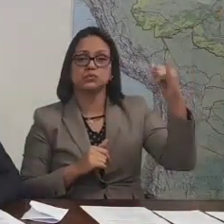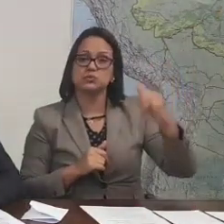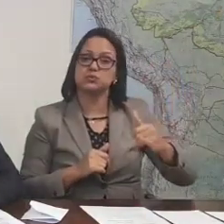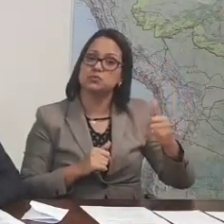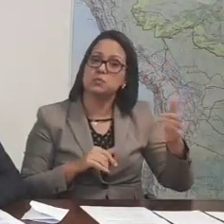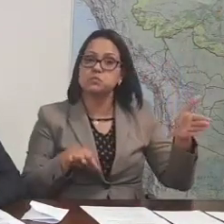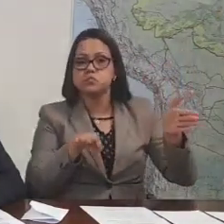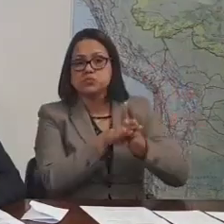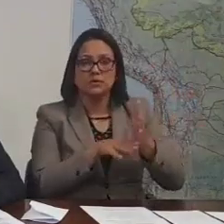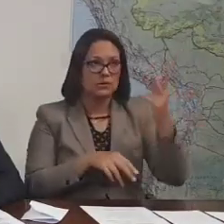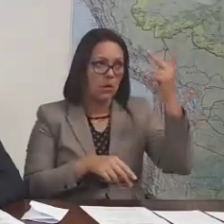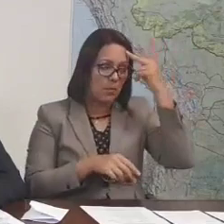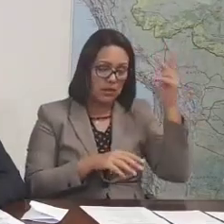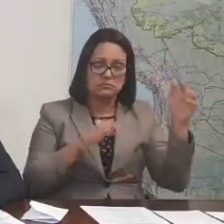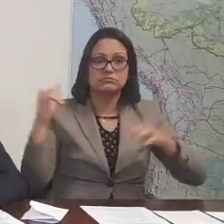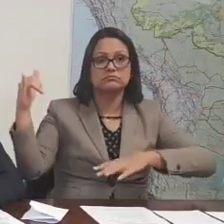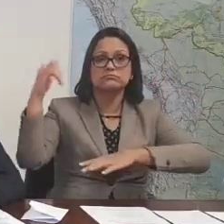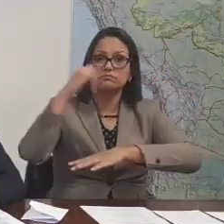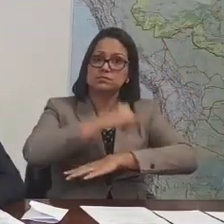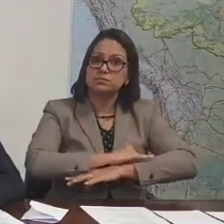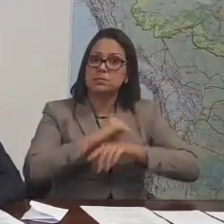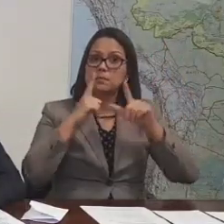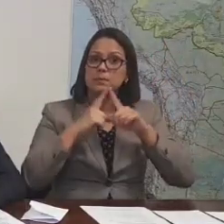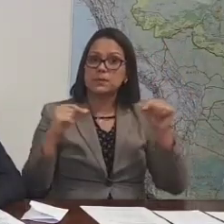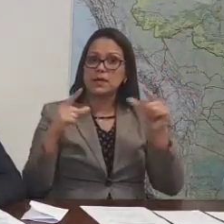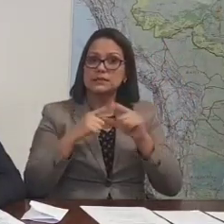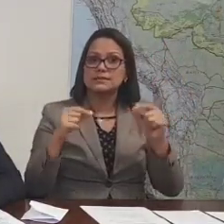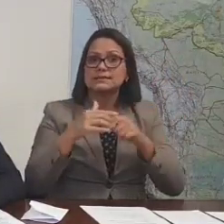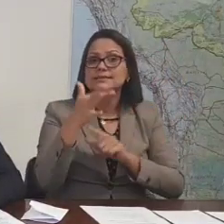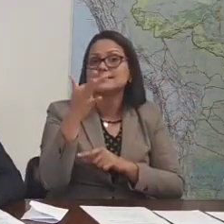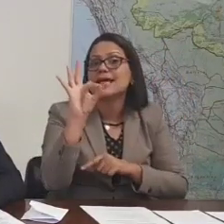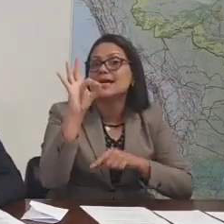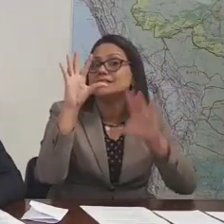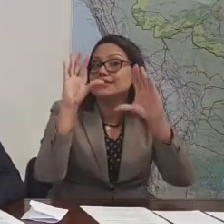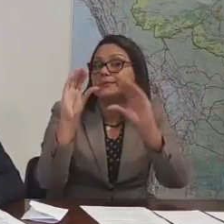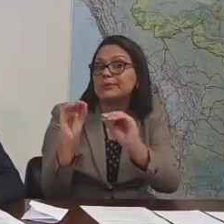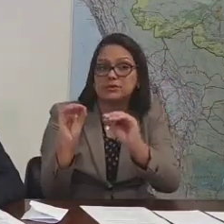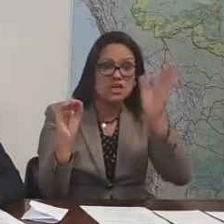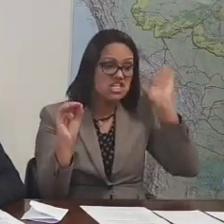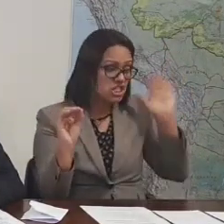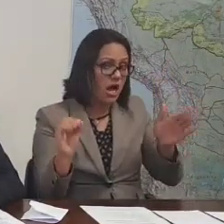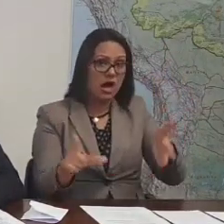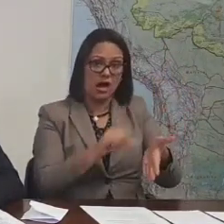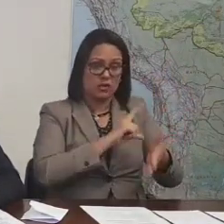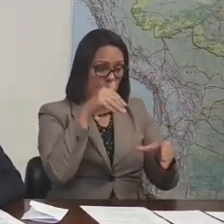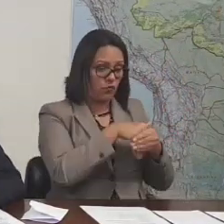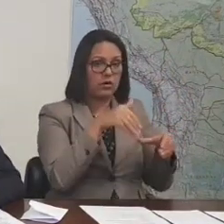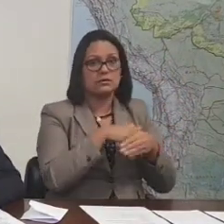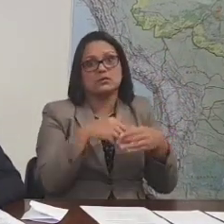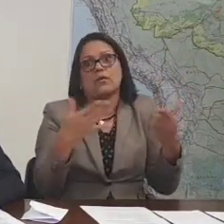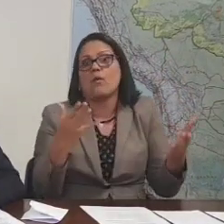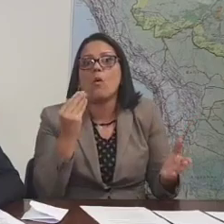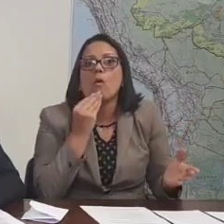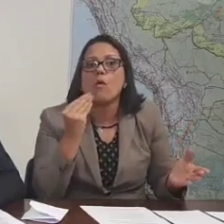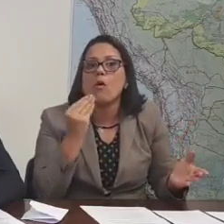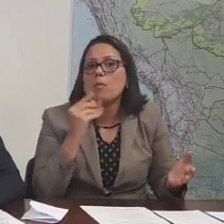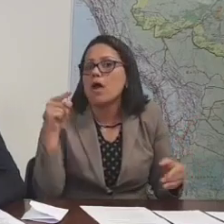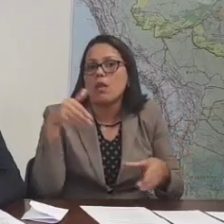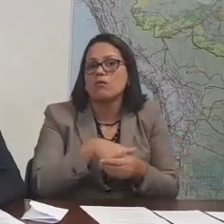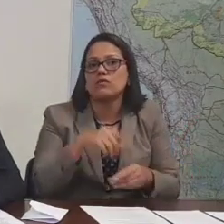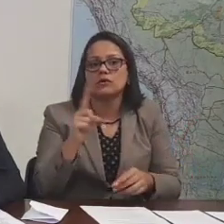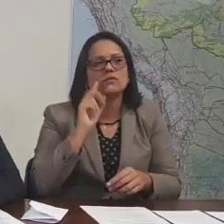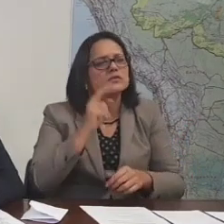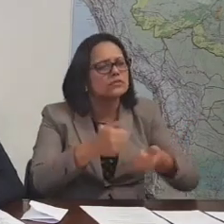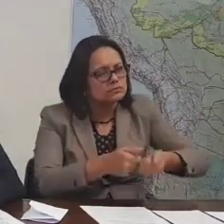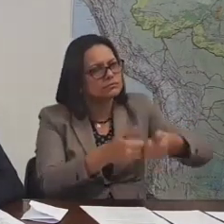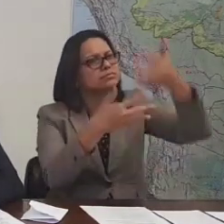por aí em São Paulo, ela veio para cá. Quando pousou em Brasília 22 horas, já havia ocorrido a votação. Então, obviamente, ela não votou. E você foi vendo